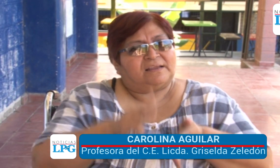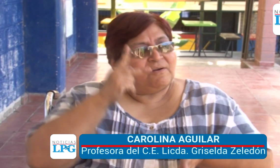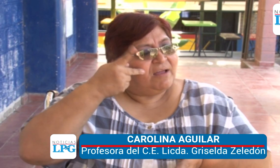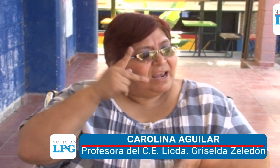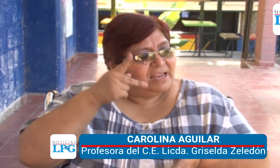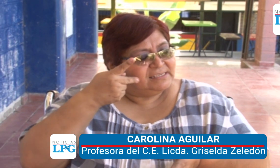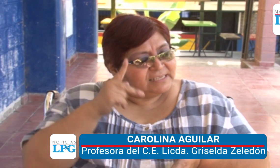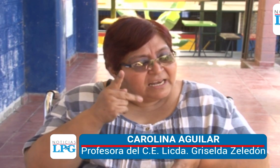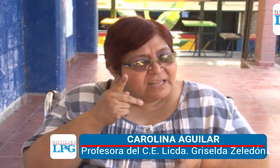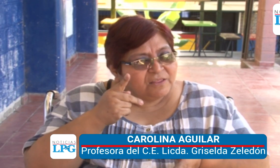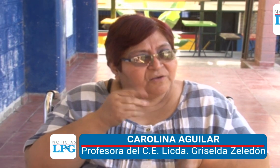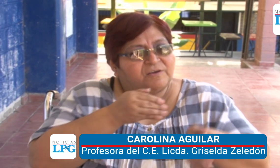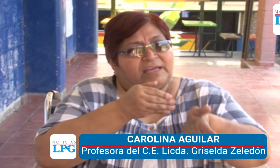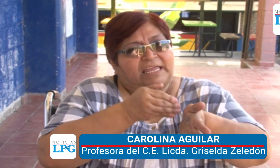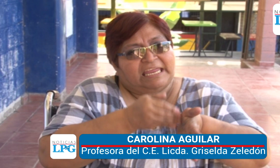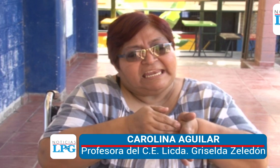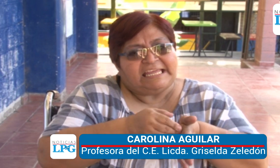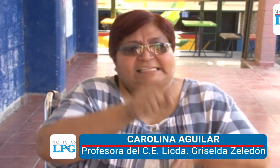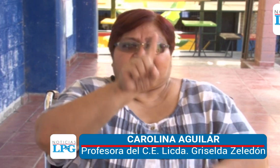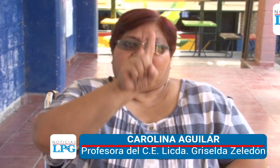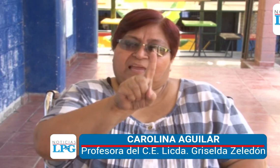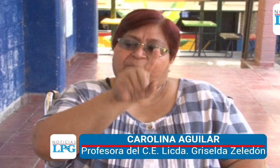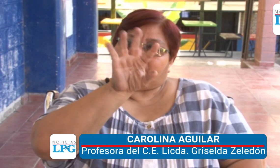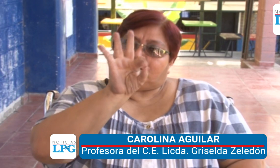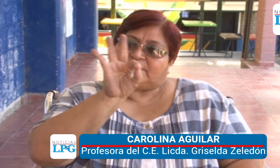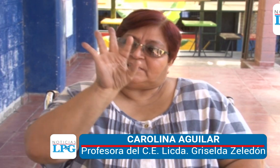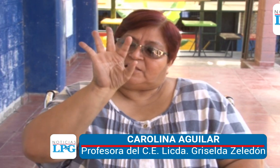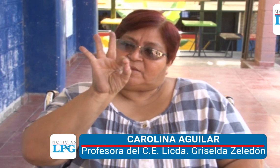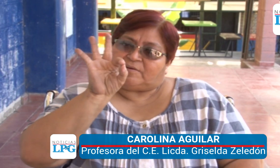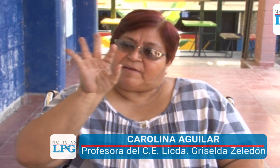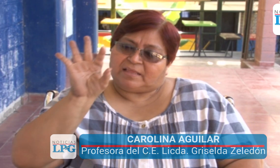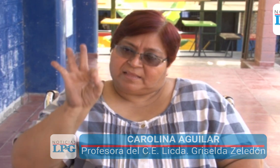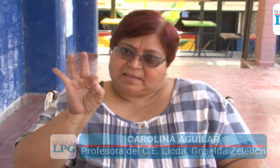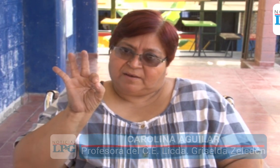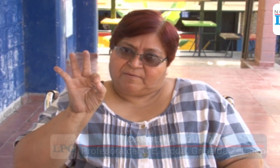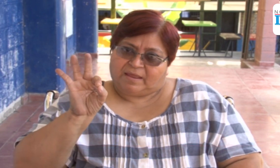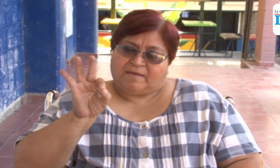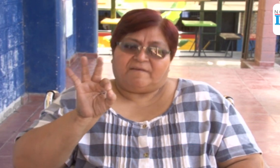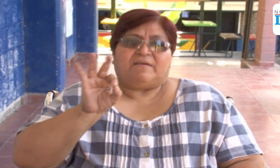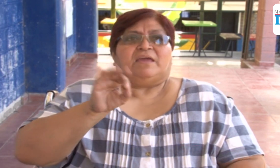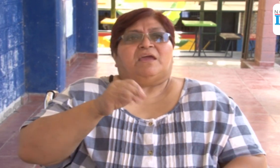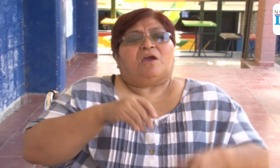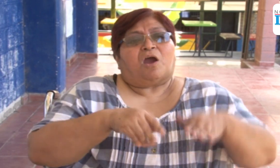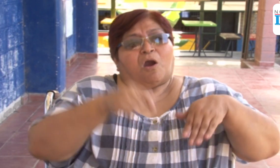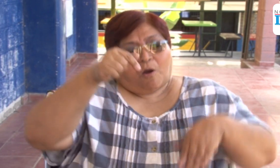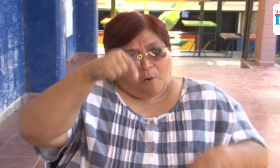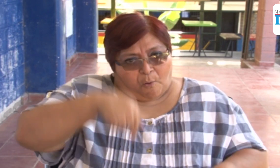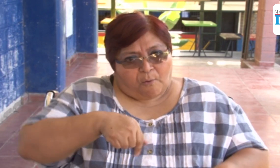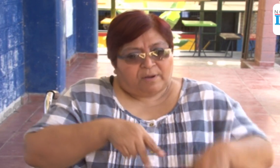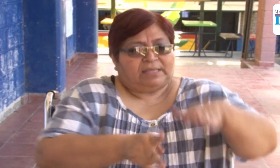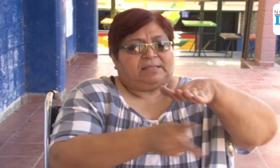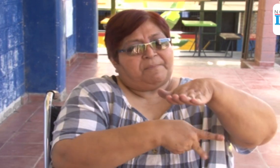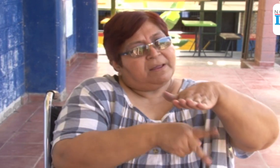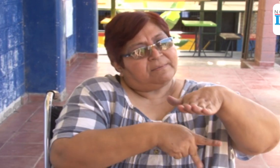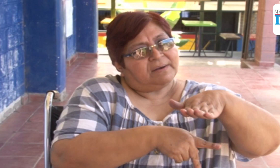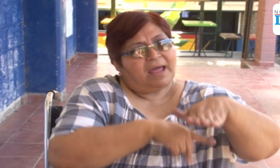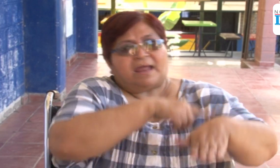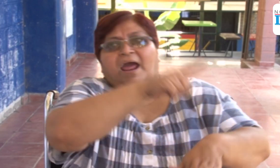El Centro Escolar Licenciada Griselda Celedón es una escuela para sordos desde parvularia a bacherato. Se